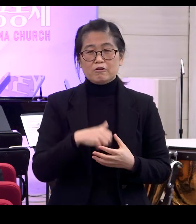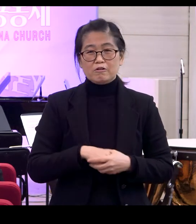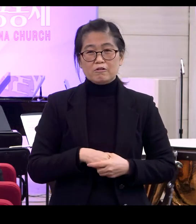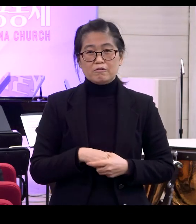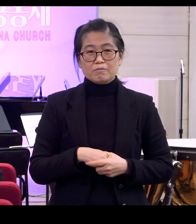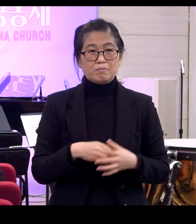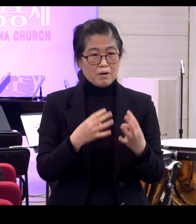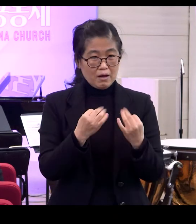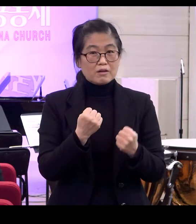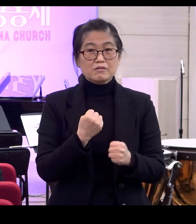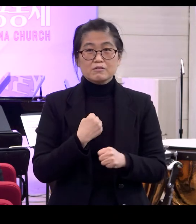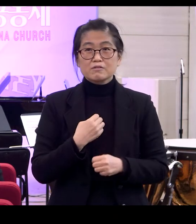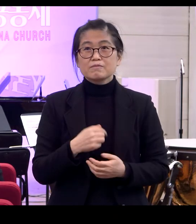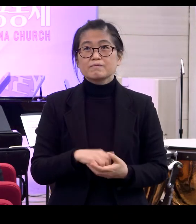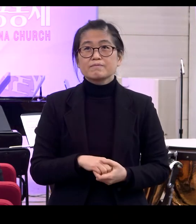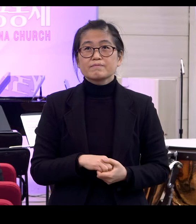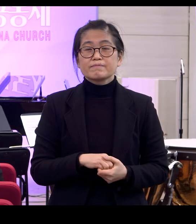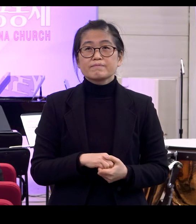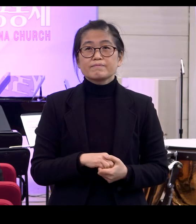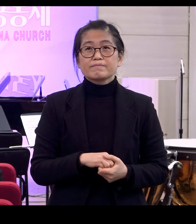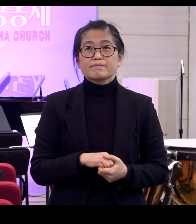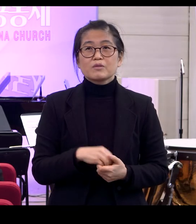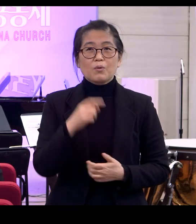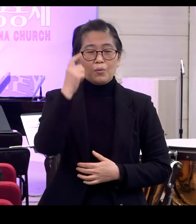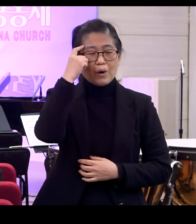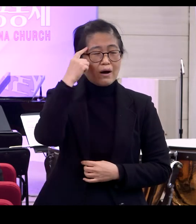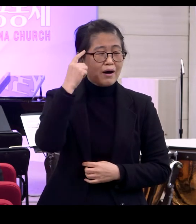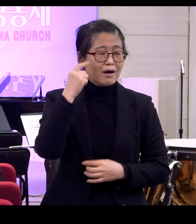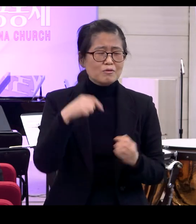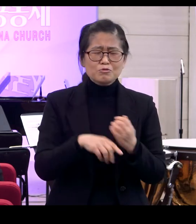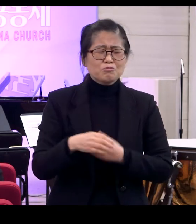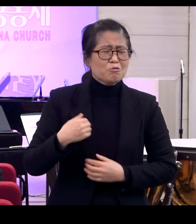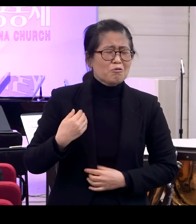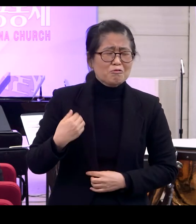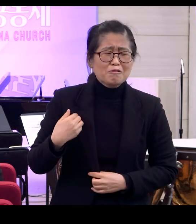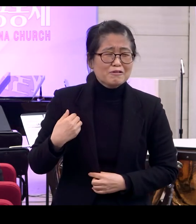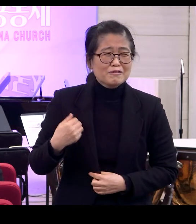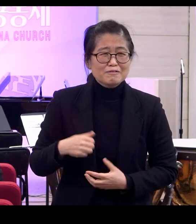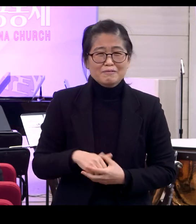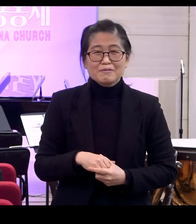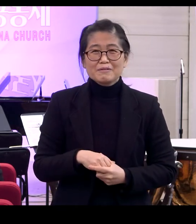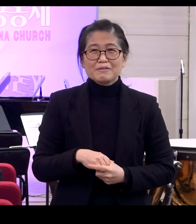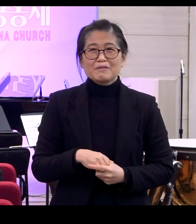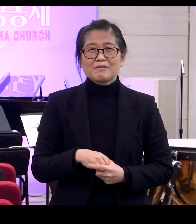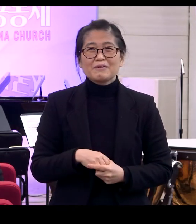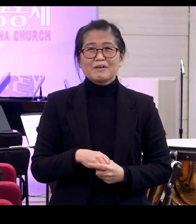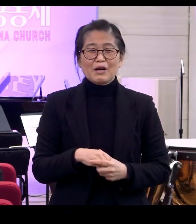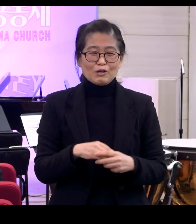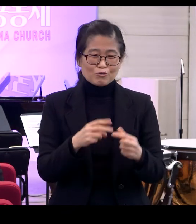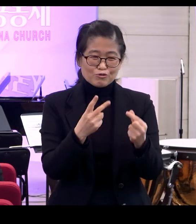하는 그런 마음이 있어요 그래서 왜 그런지 모르겠어요 뭐 둘째로 태어나서 그런가요?